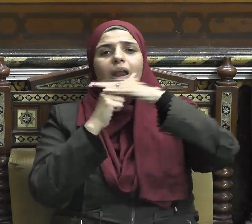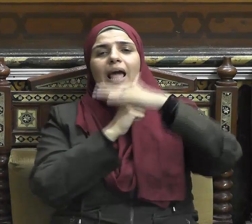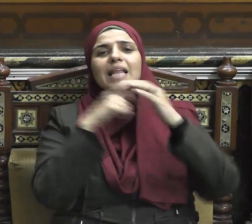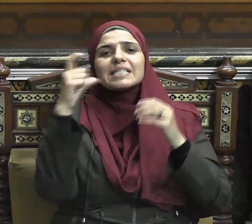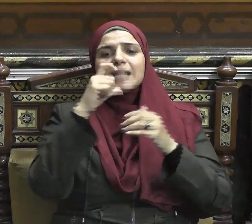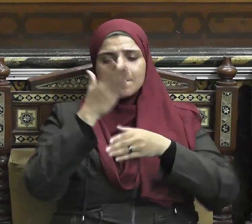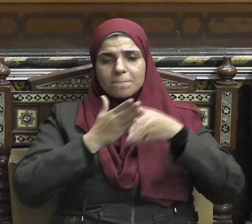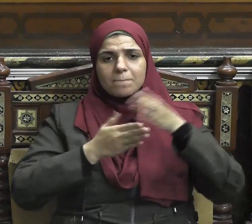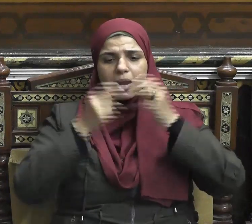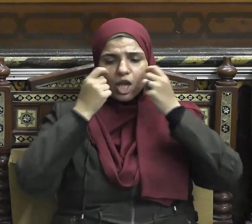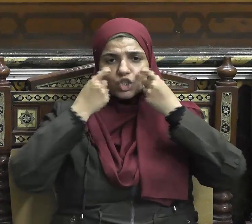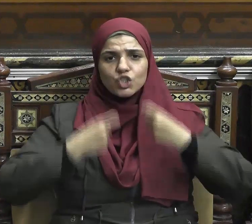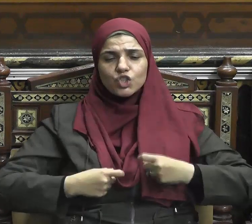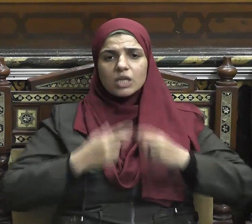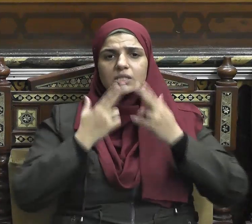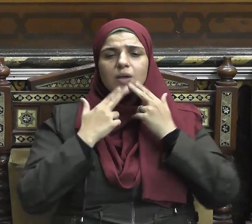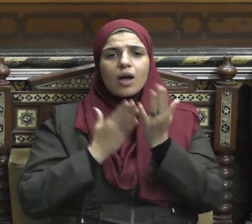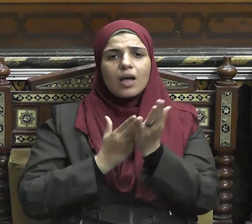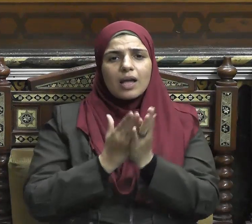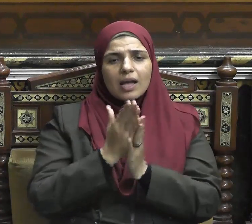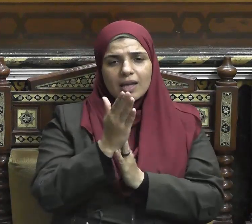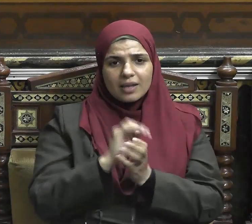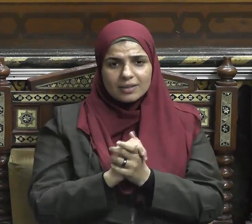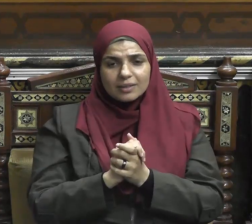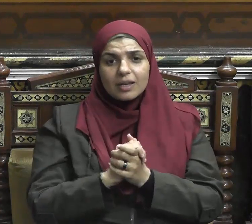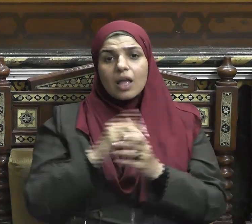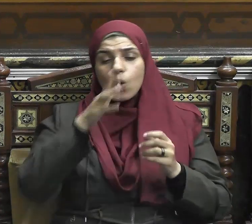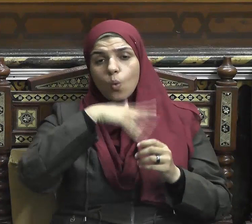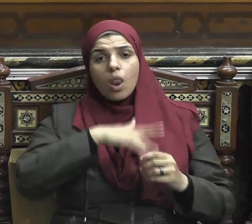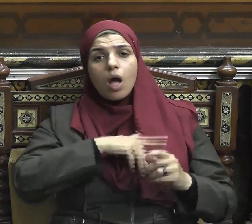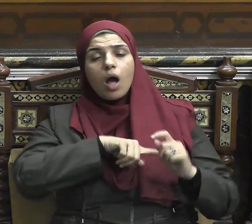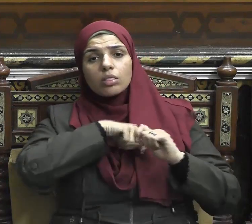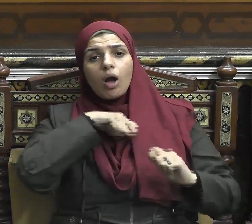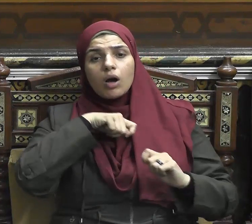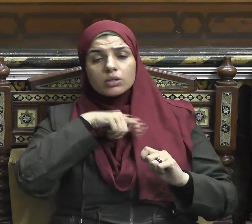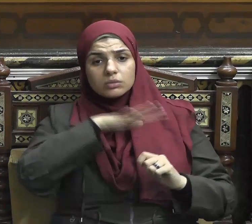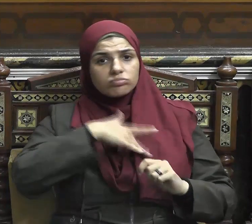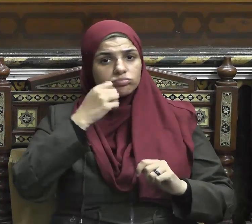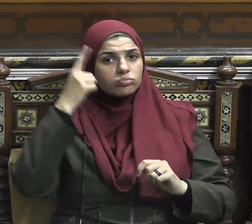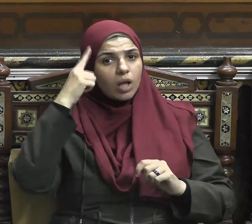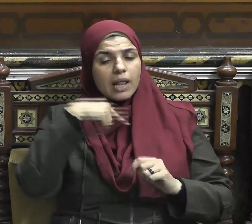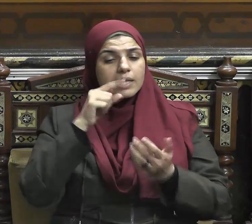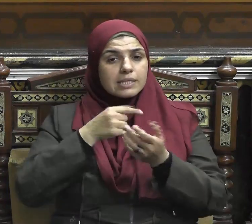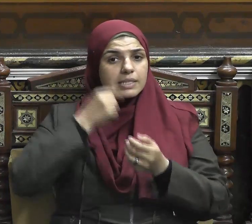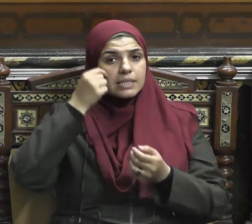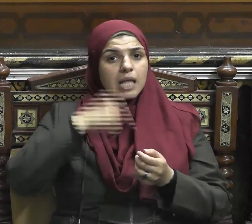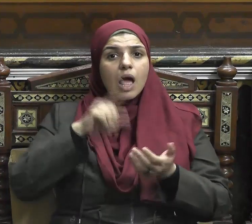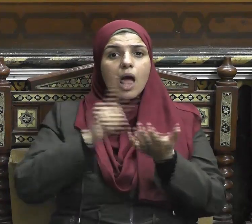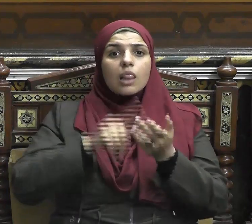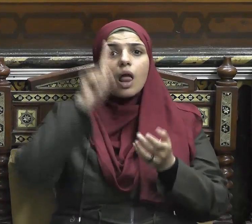رسول الله وتقيم الصلاة وتؤتي الزكاة وتصوم رمضان